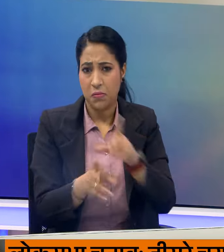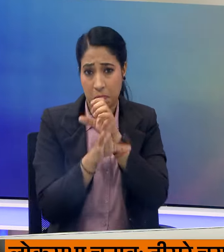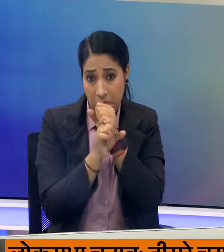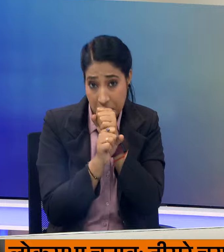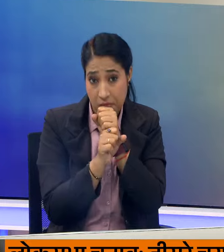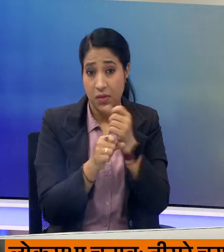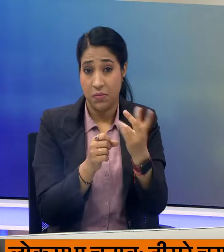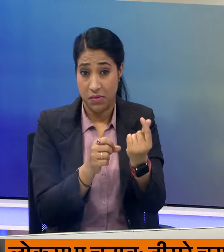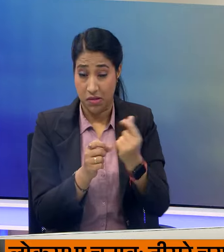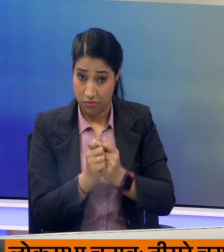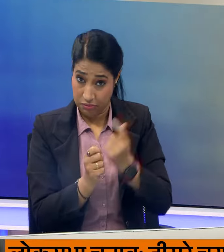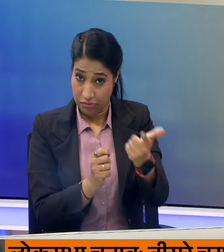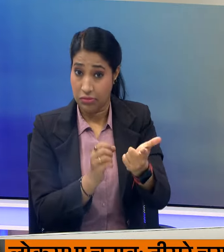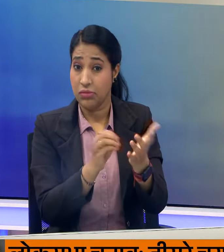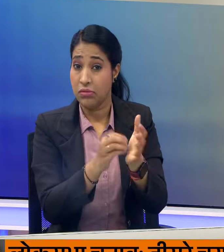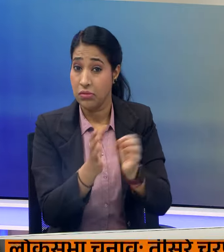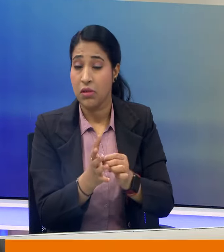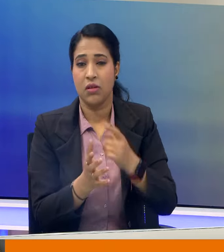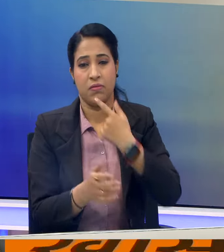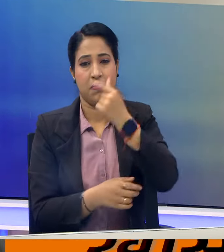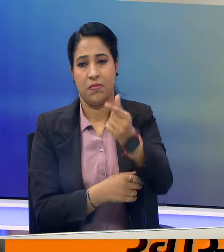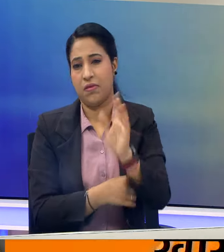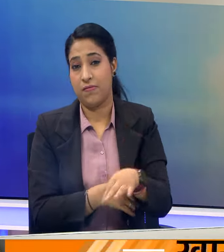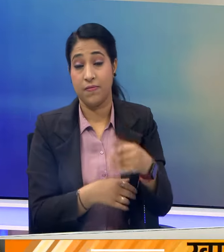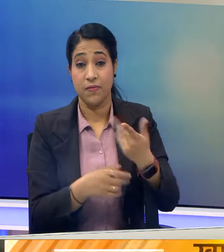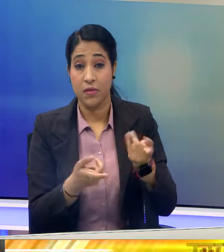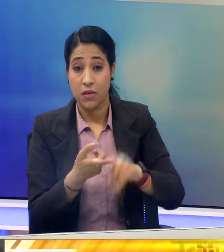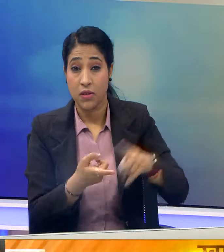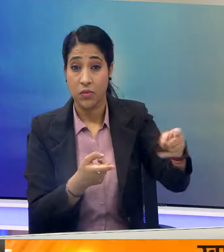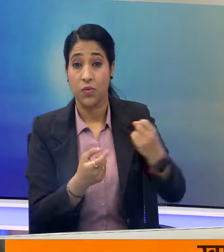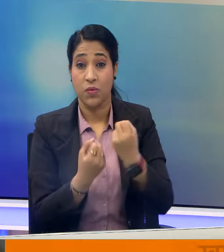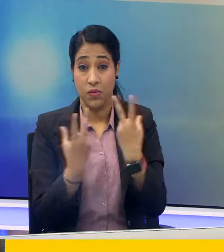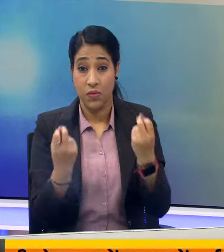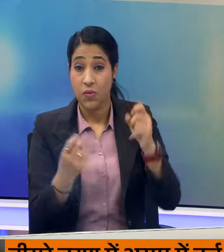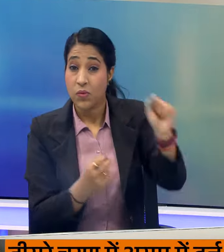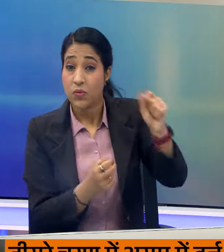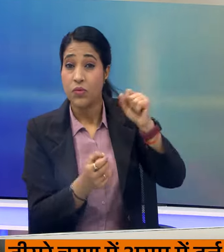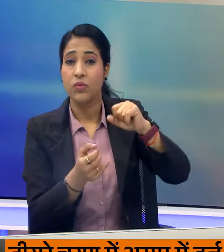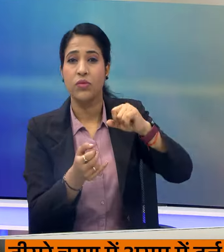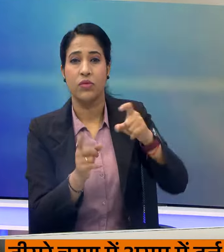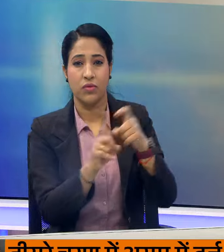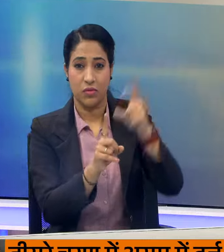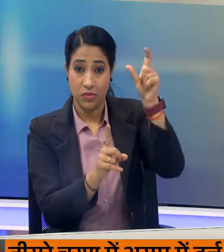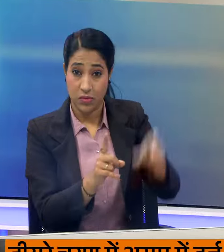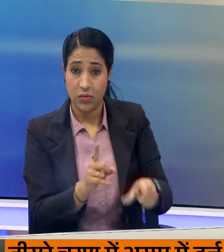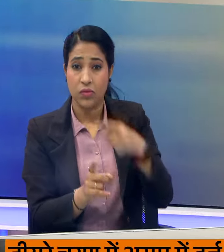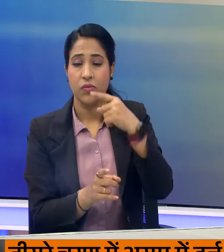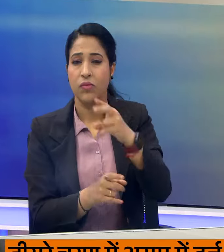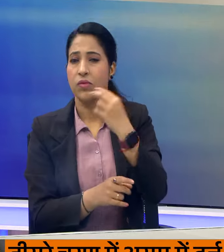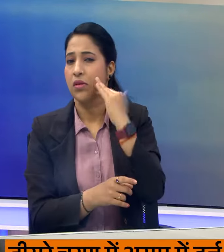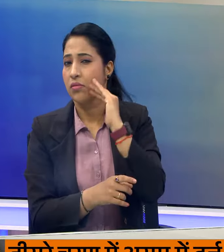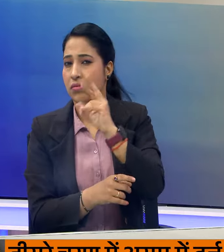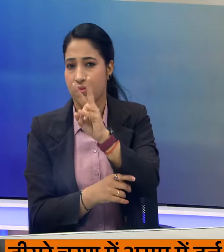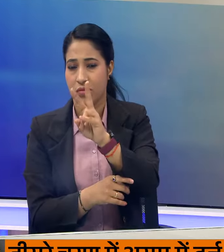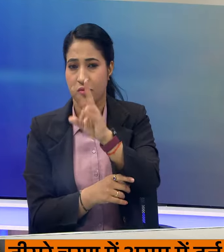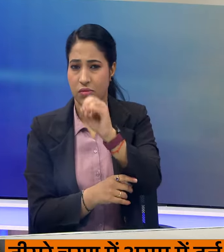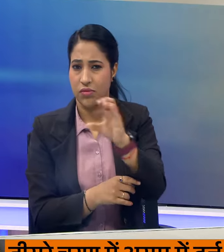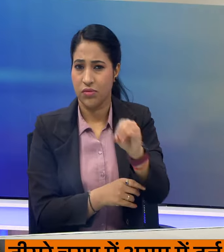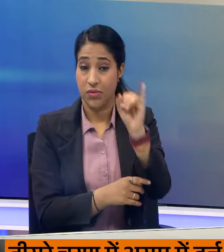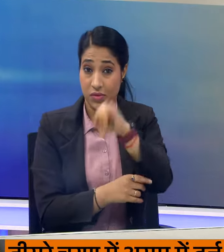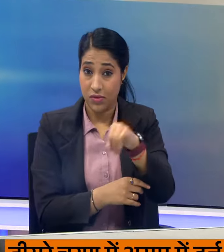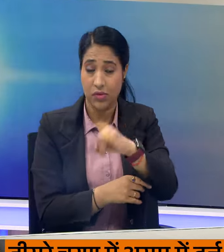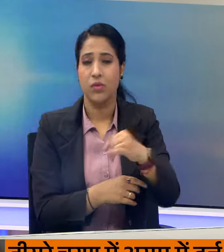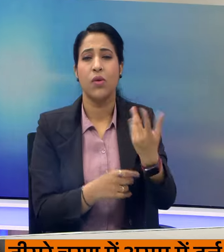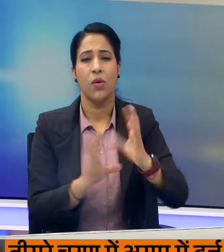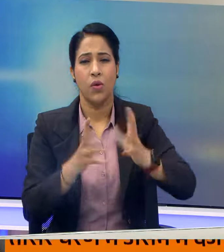के बदले धन देने के मामले में गवाही दी। कवाही के दौरान पॉन्स्टार डैनियल ने 2006 में गॉल्फ टूनामेंट के दौरान हुई पहली